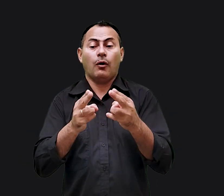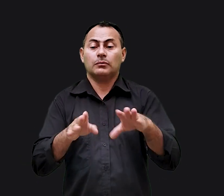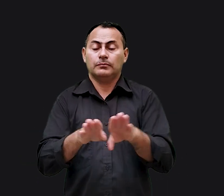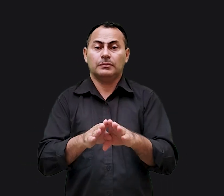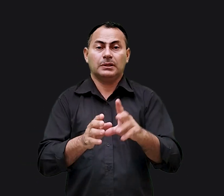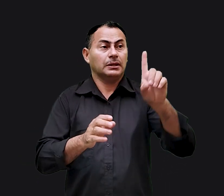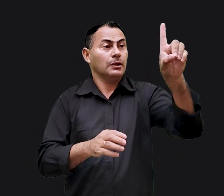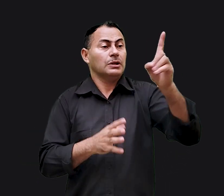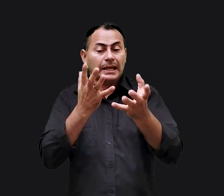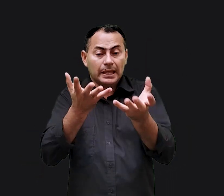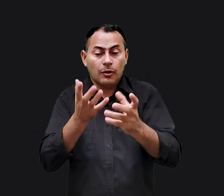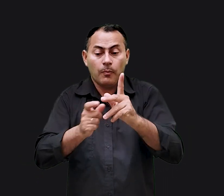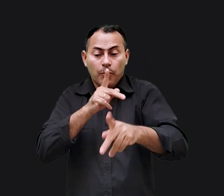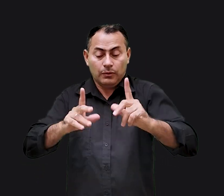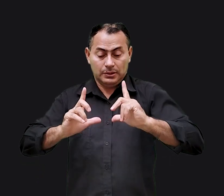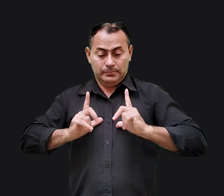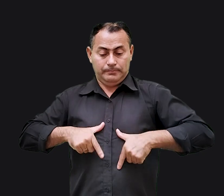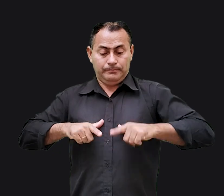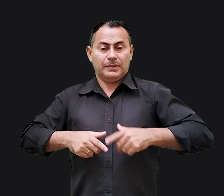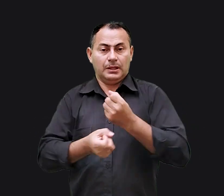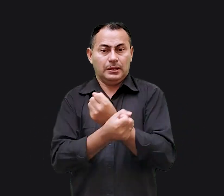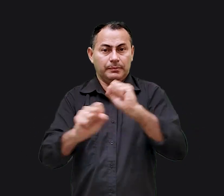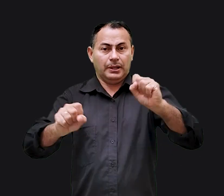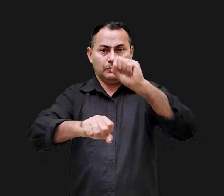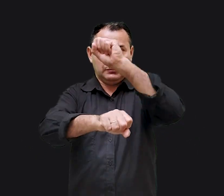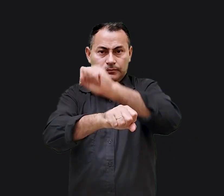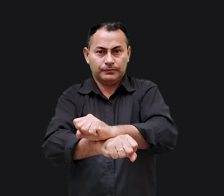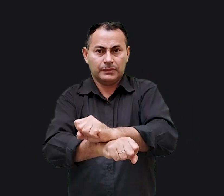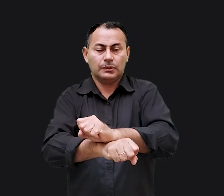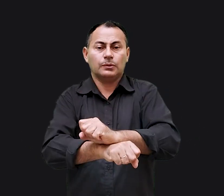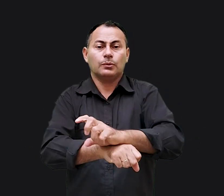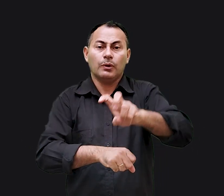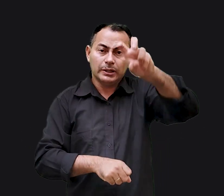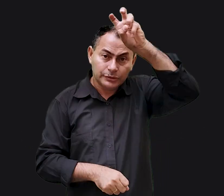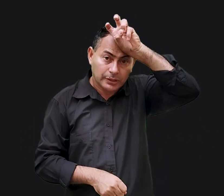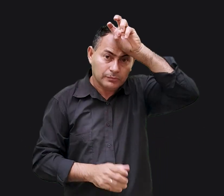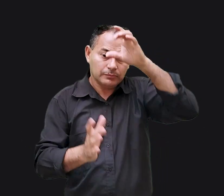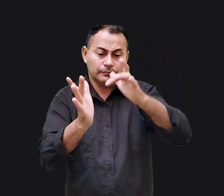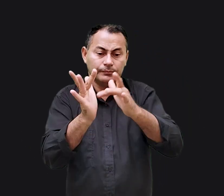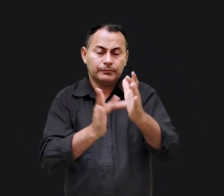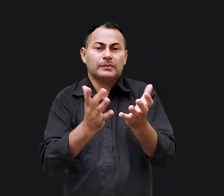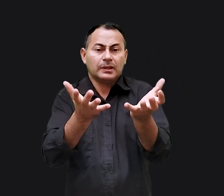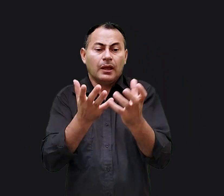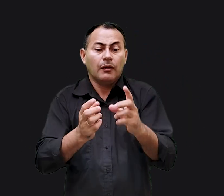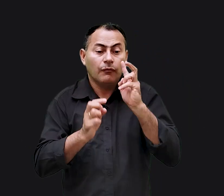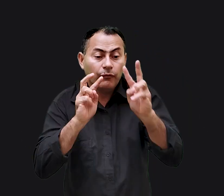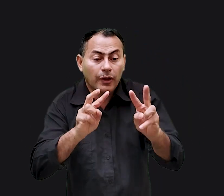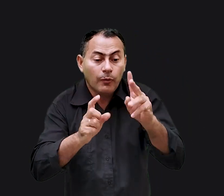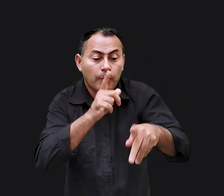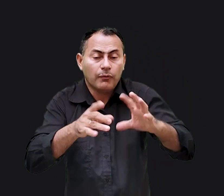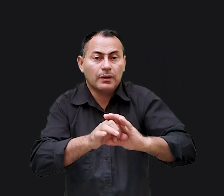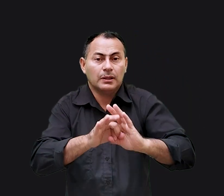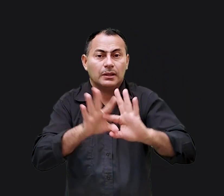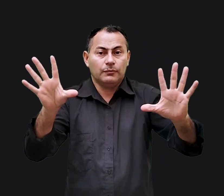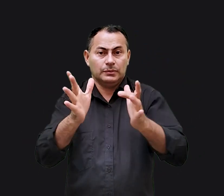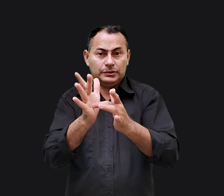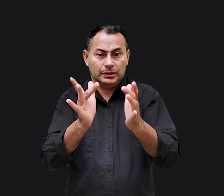Da mesma maneira como Deus queria que o povo de Israel fosse liberto da escravidão do Egito, Jesus quer ver o povo livre.